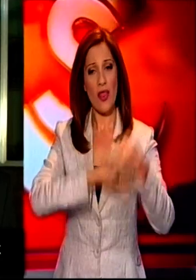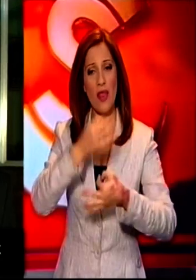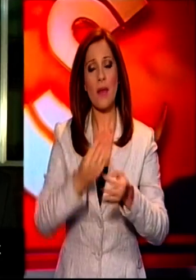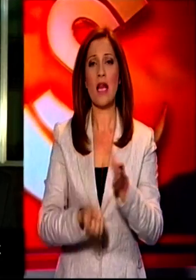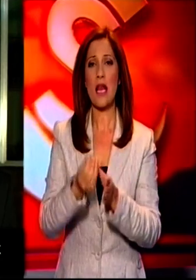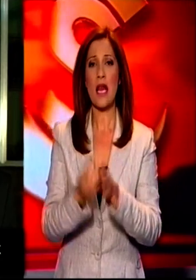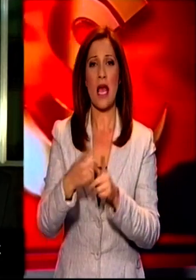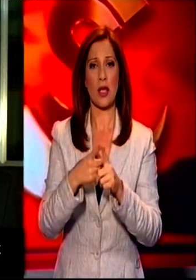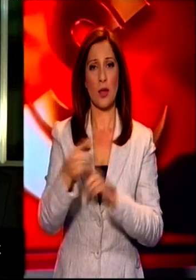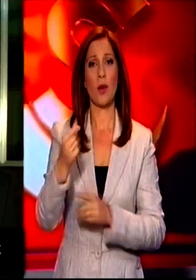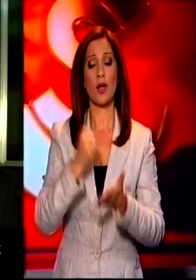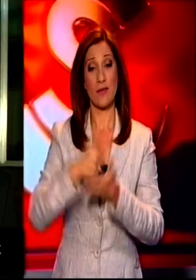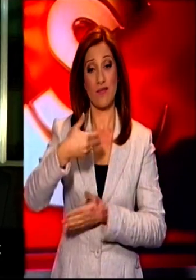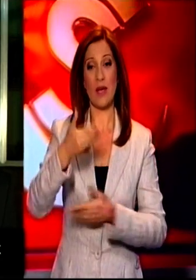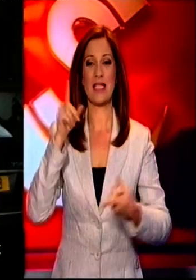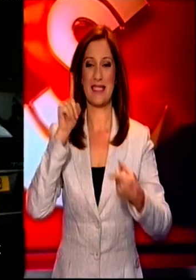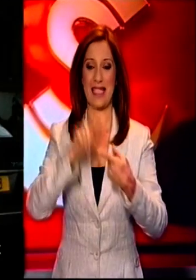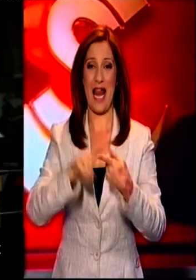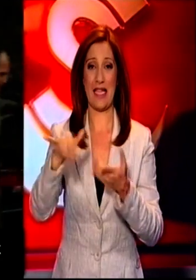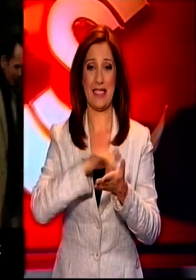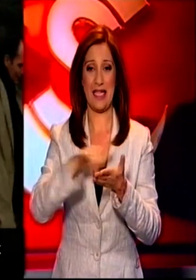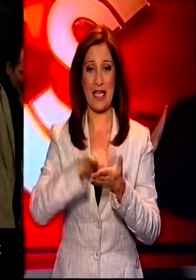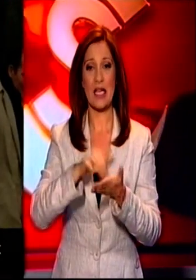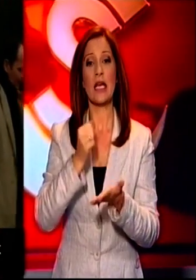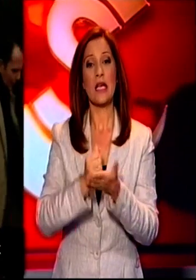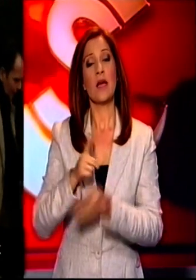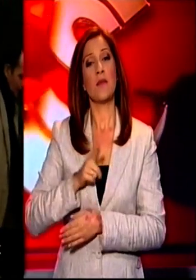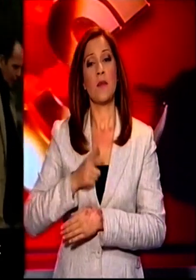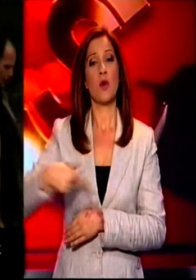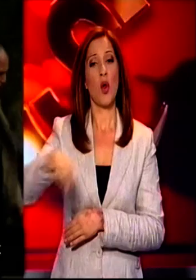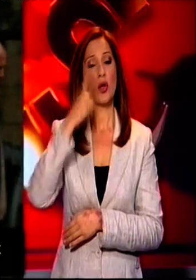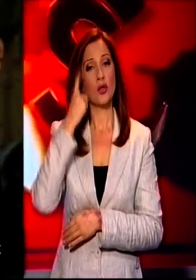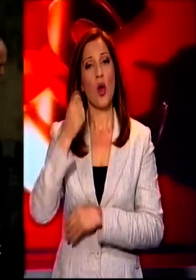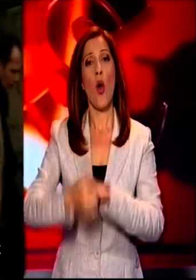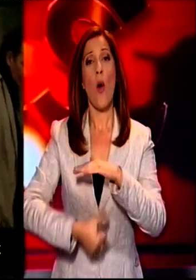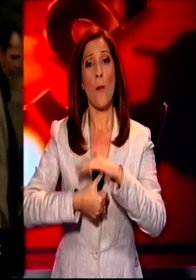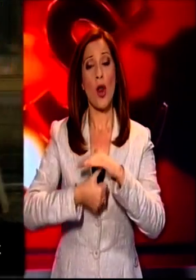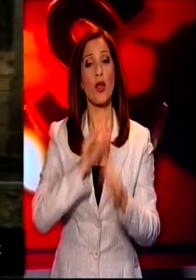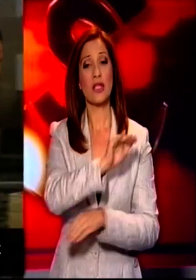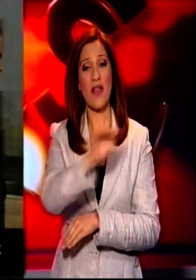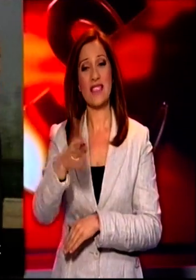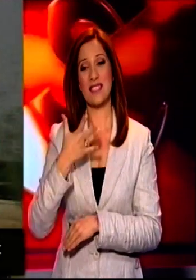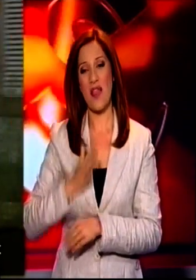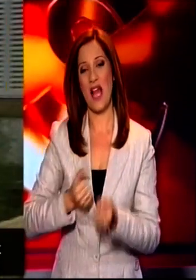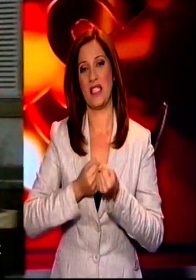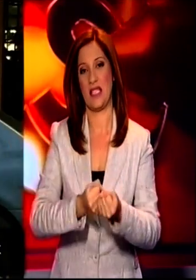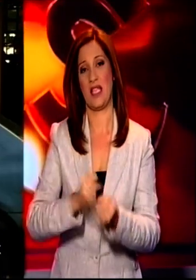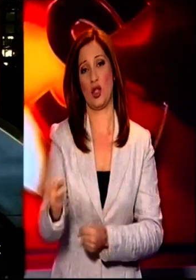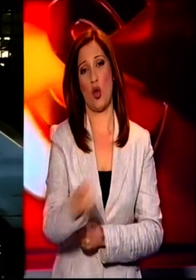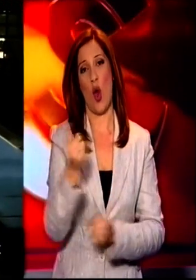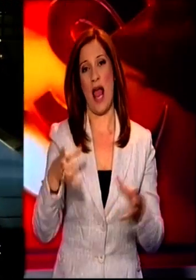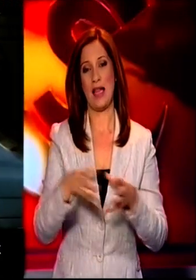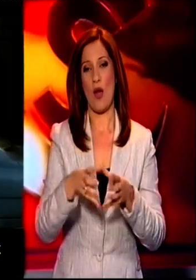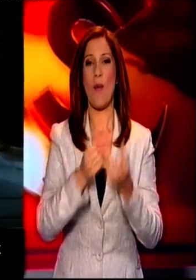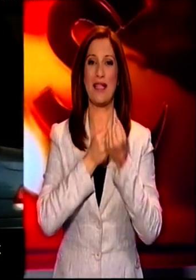συνομιλίας, ενώ ψηκε τη συνάντηση του Green Tree, ενώ, όπως είναι γνωστό, ο Πρόεδρος θα ζητήσει την στήριξη των κομμάτων σε αυτή την